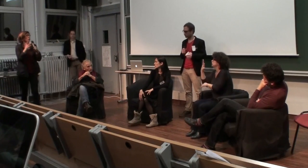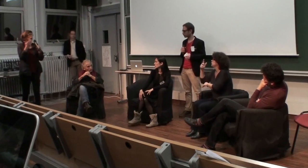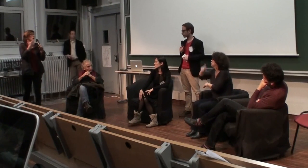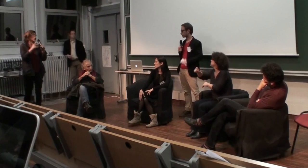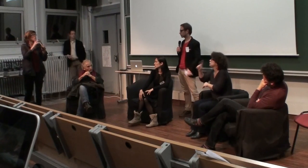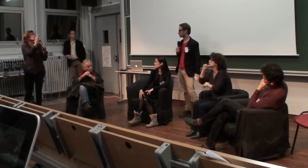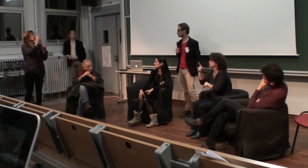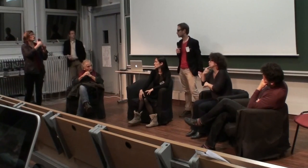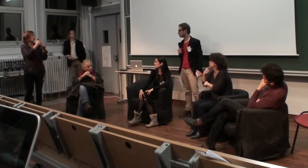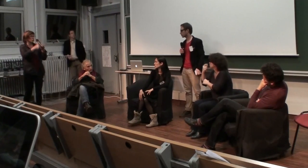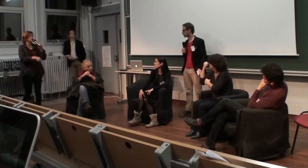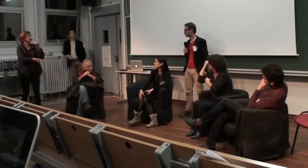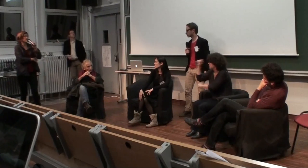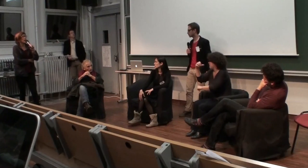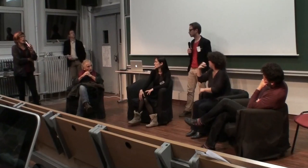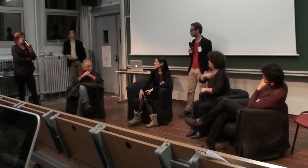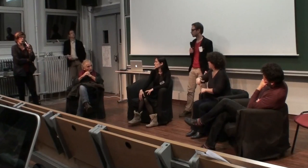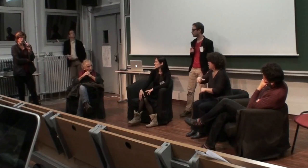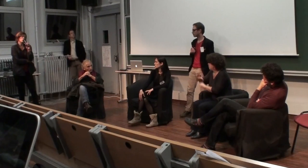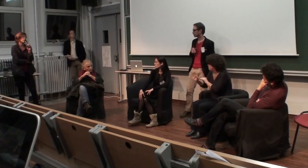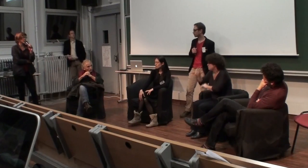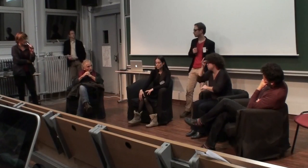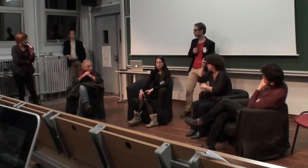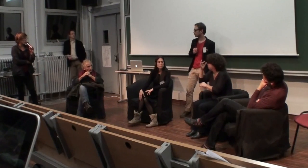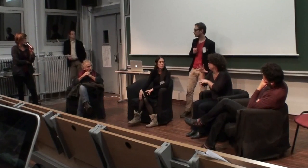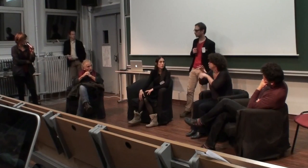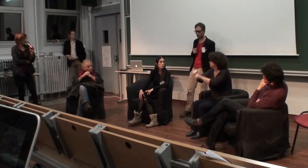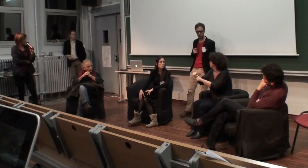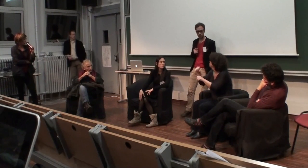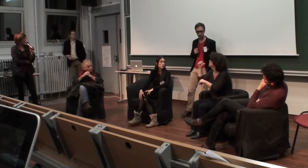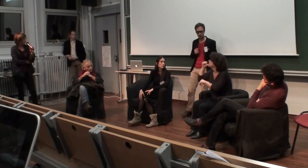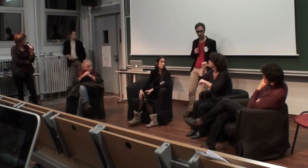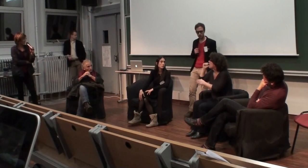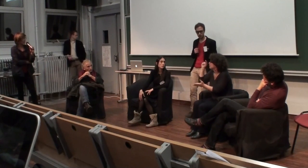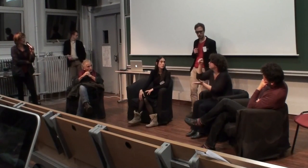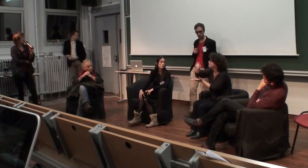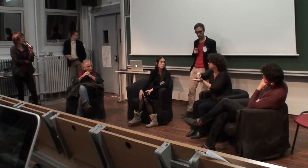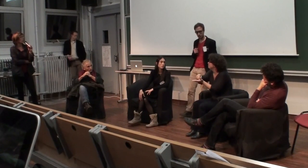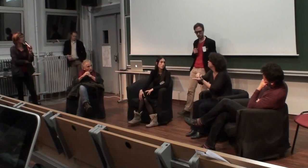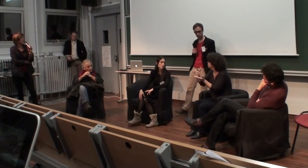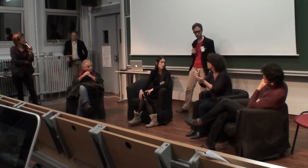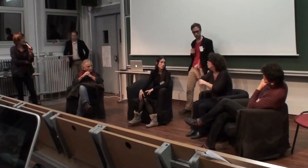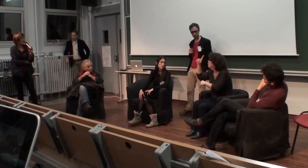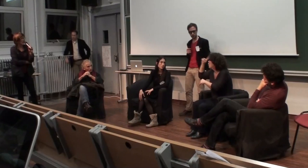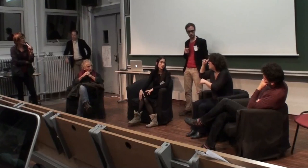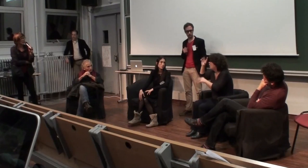2008, il y a eu cette grève de la faim qu'on voit dans le film, devant l'Institut Saint-Jacques,